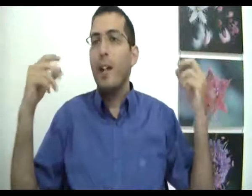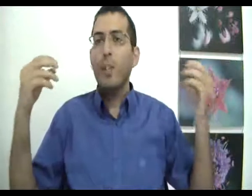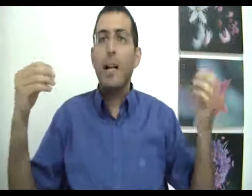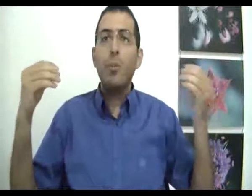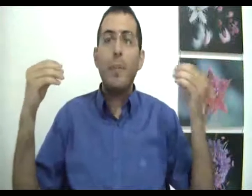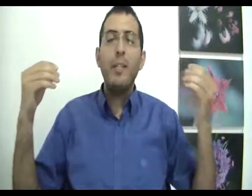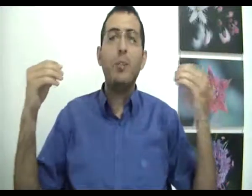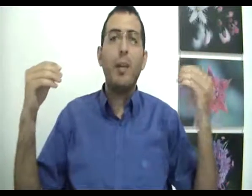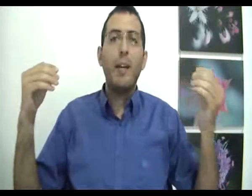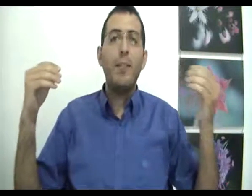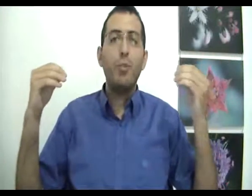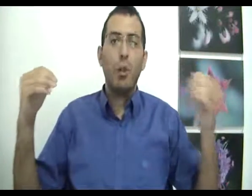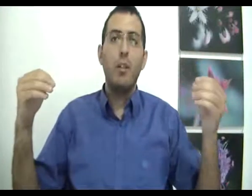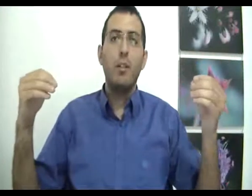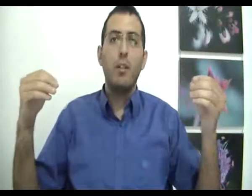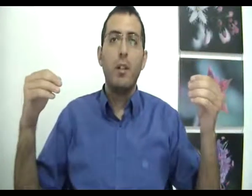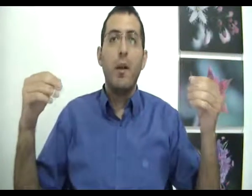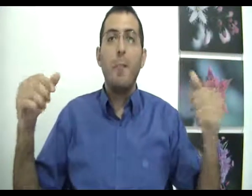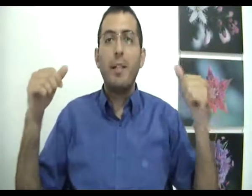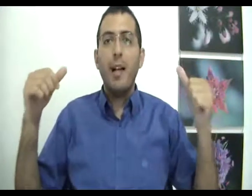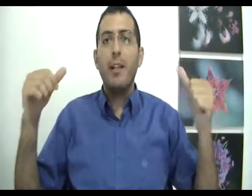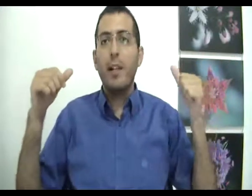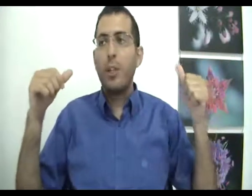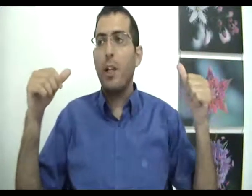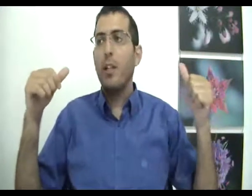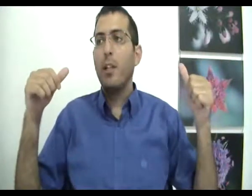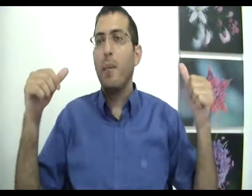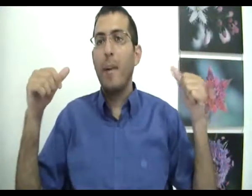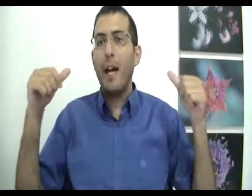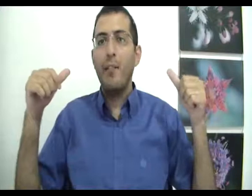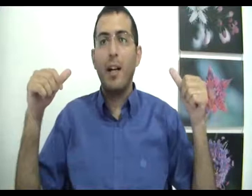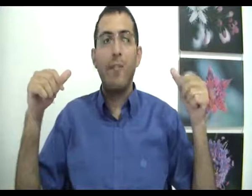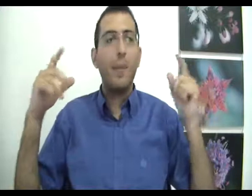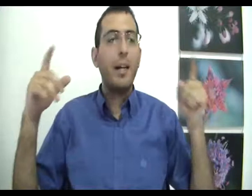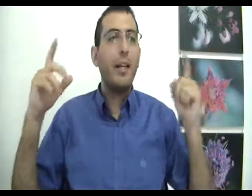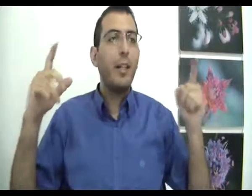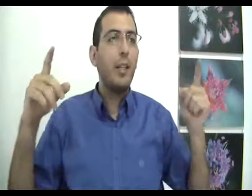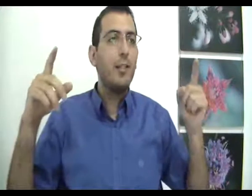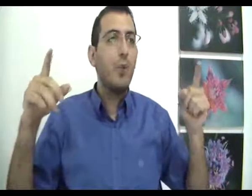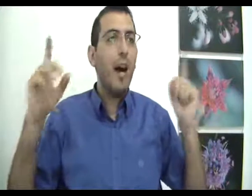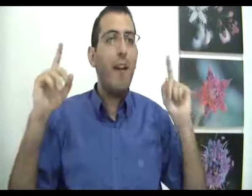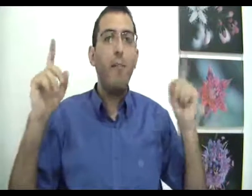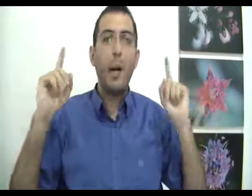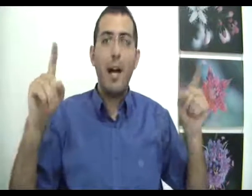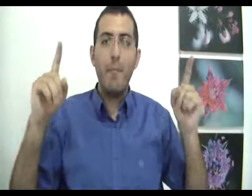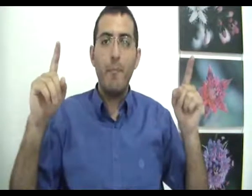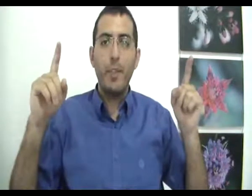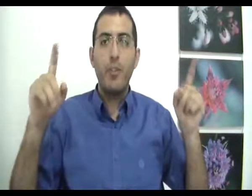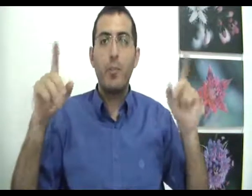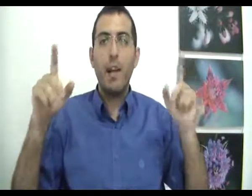הוא תמיד סוחב איתו מטען רגשי מהעבר. והמטען הרגשי הזה הוא אף פעם, זה אף